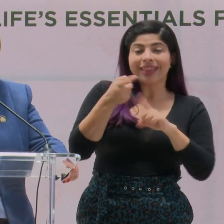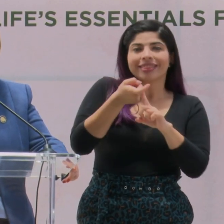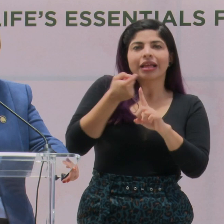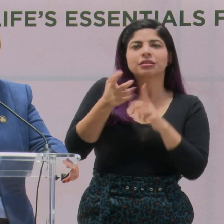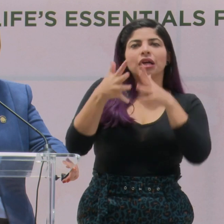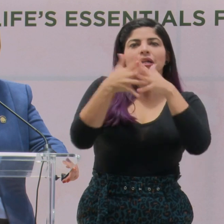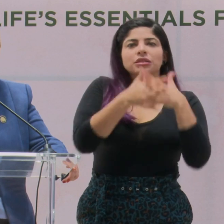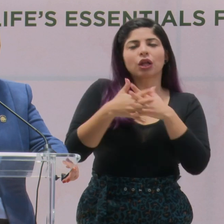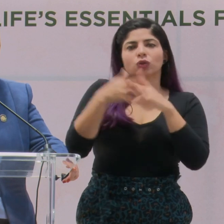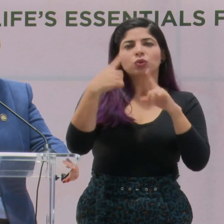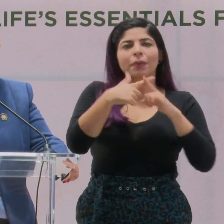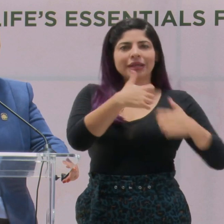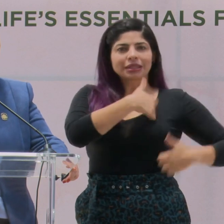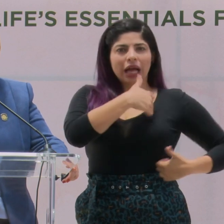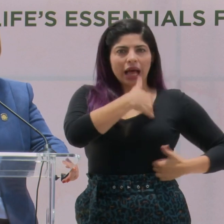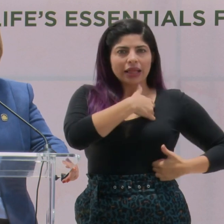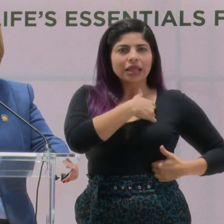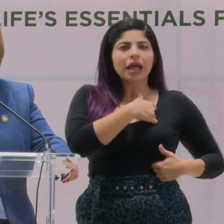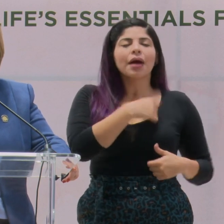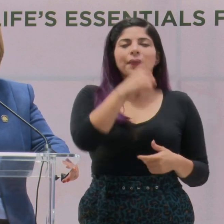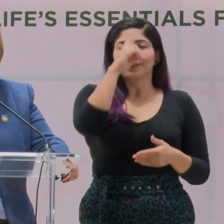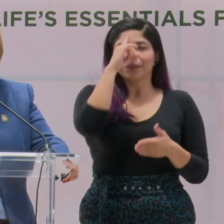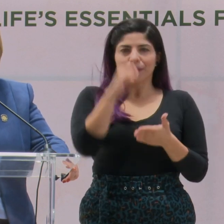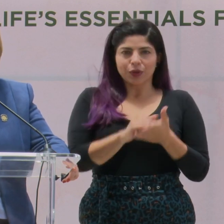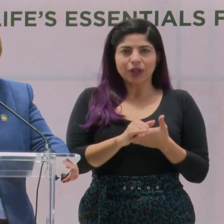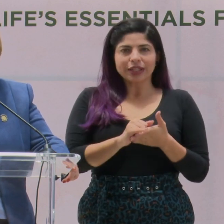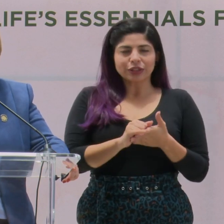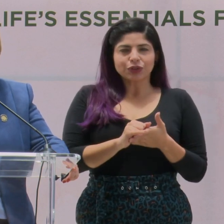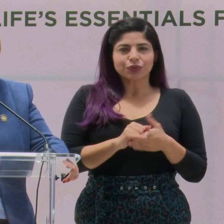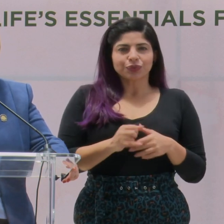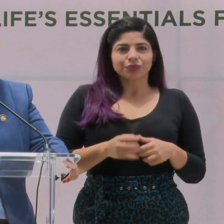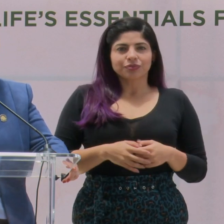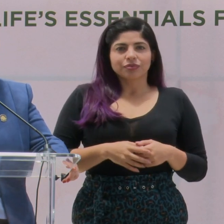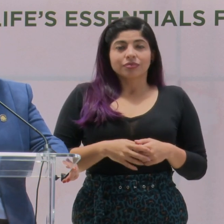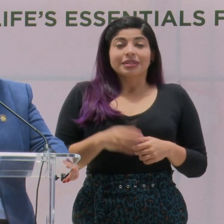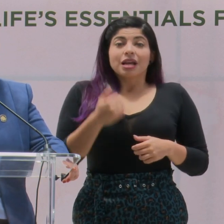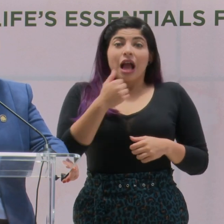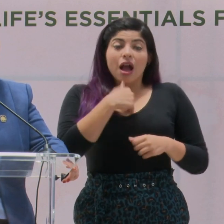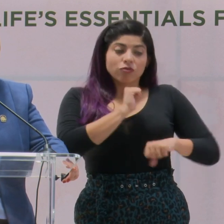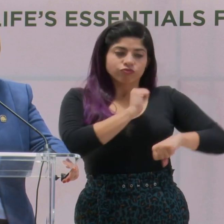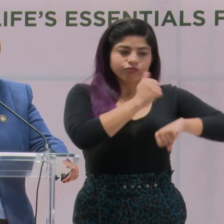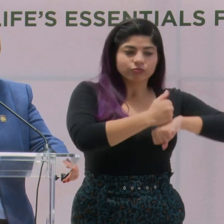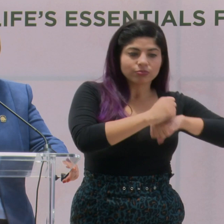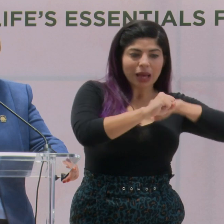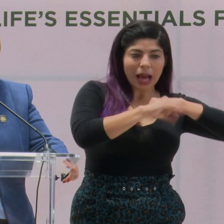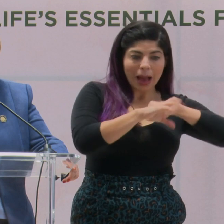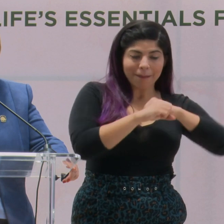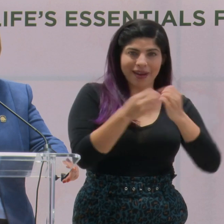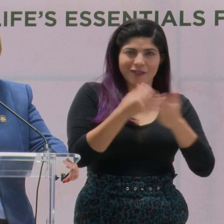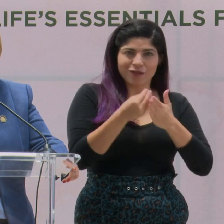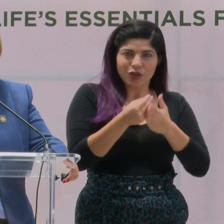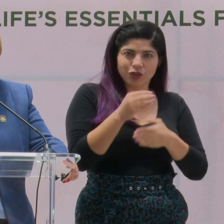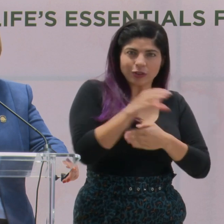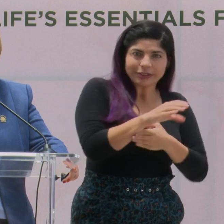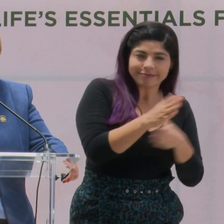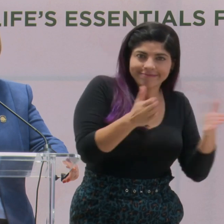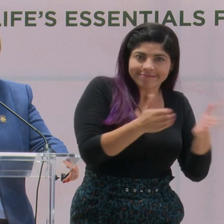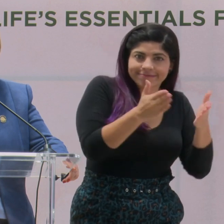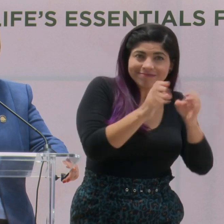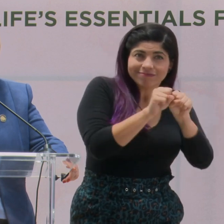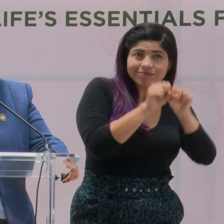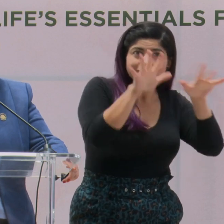Unidos y Canadá. Es por esto que tener una campaña e invertir precisamente en estos